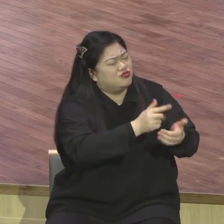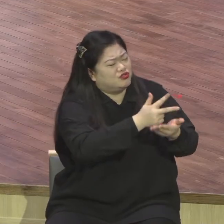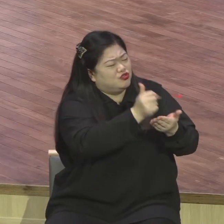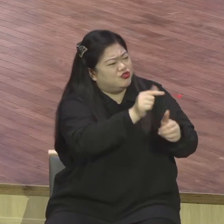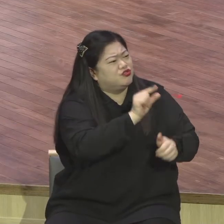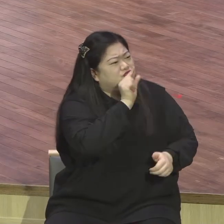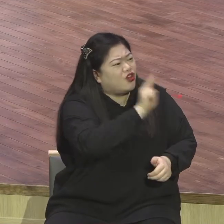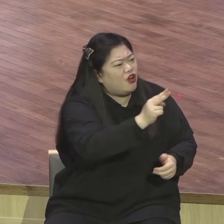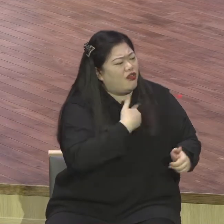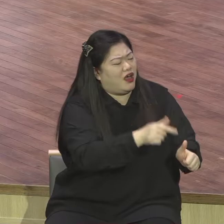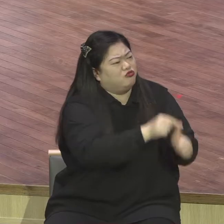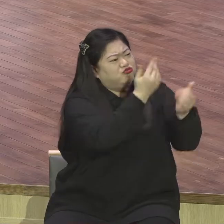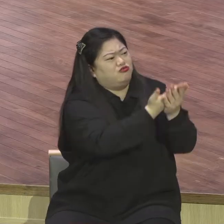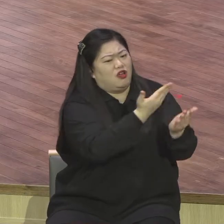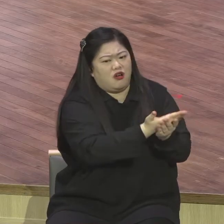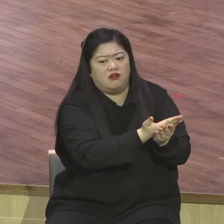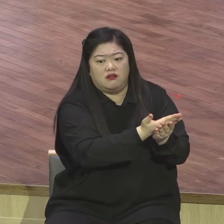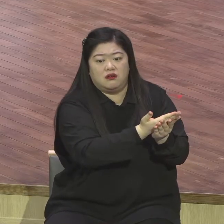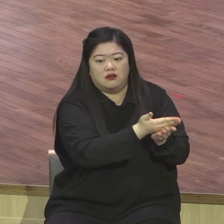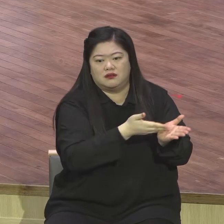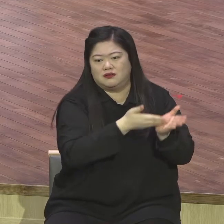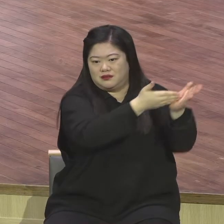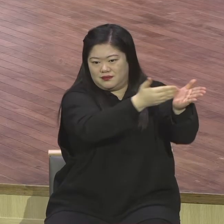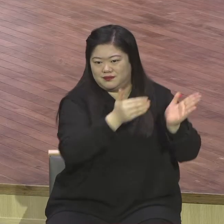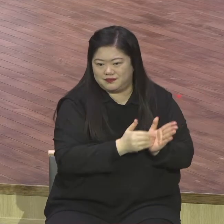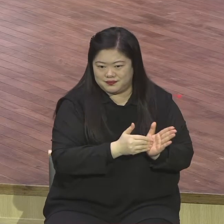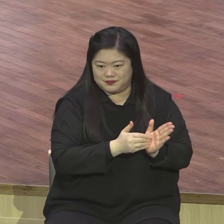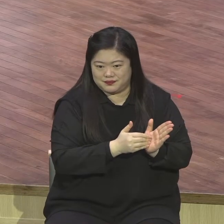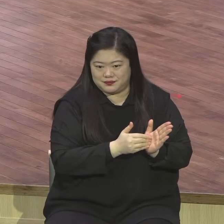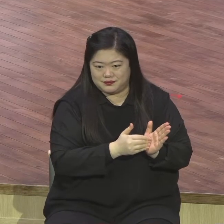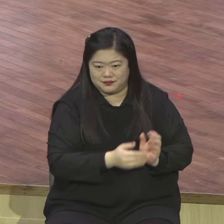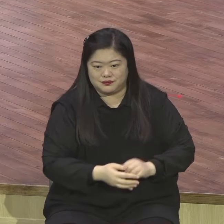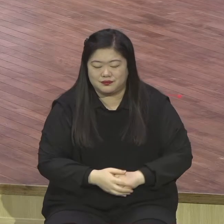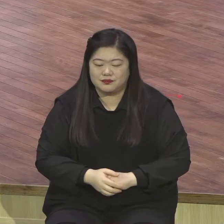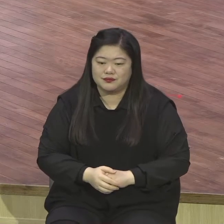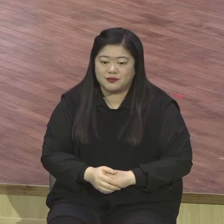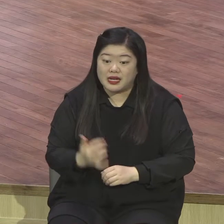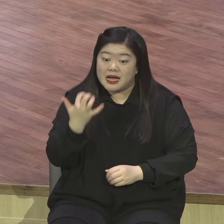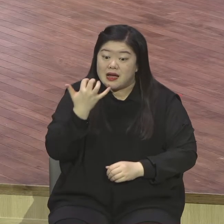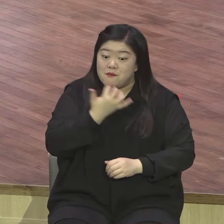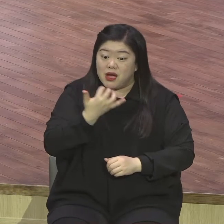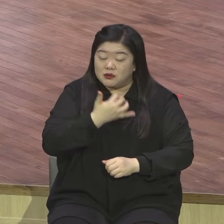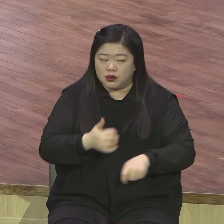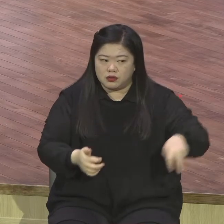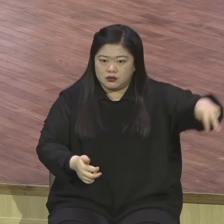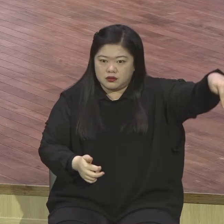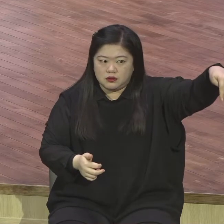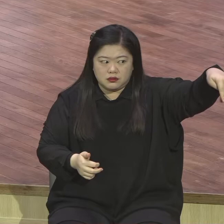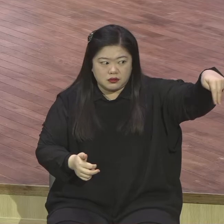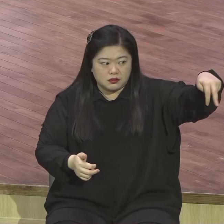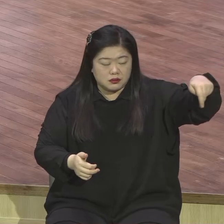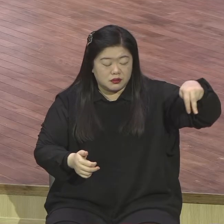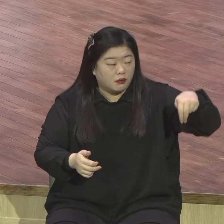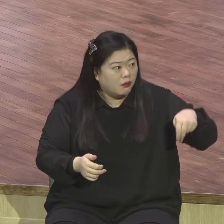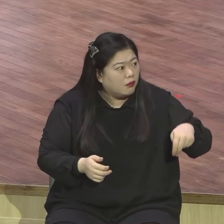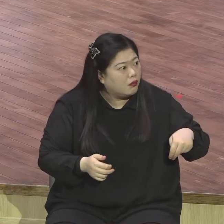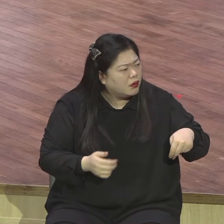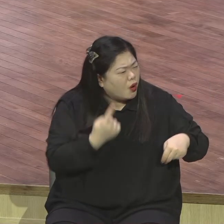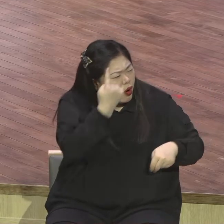풍랑치는 바다 위를 걸어오시는 분은 예수님의 한 것을 알게 된 베드로가 또 한 번